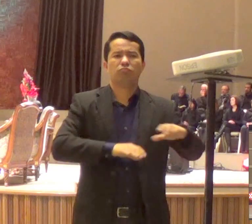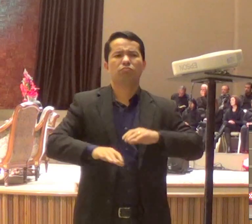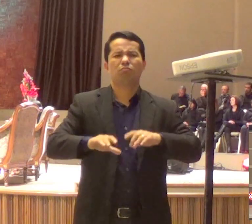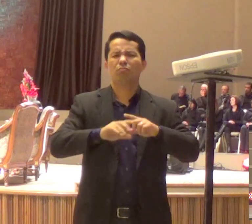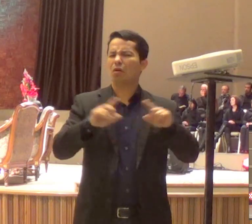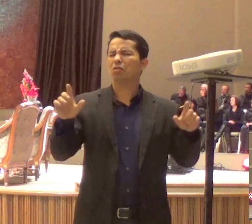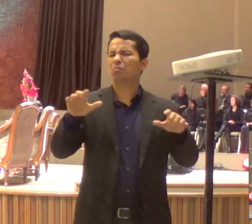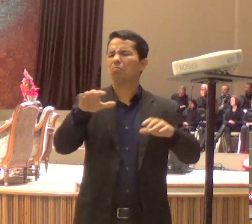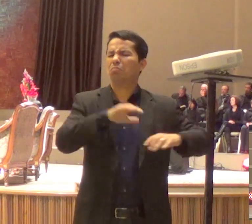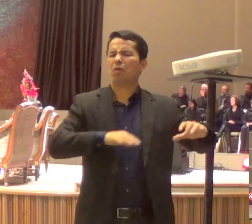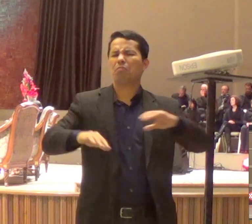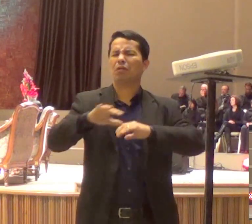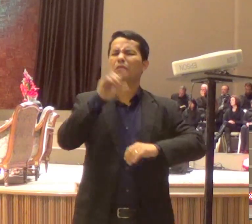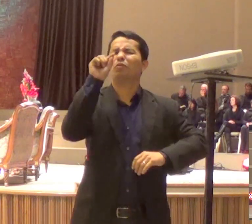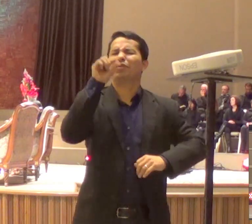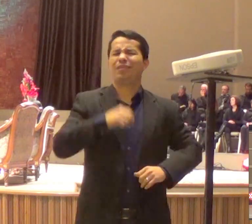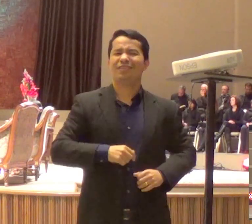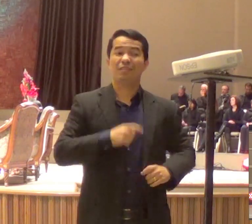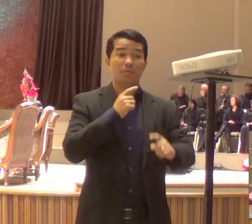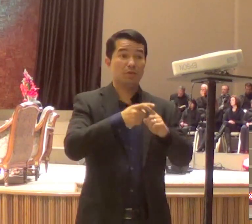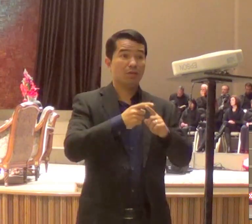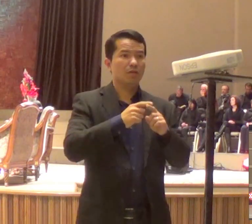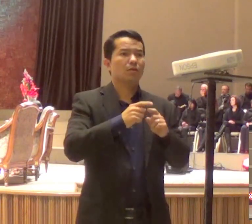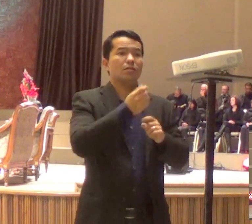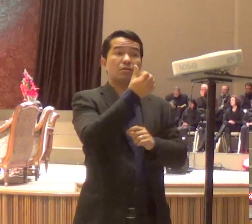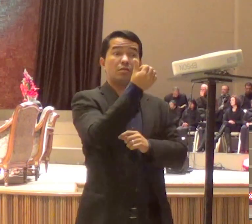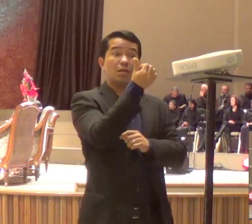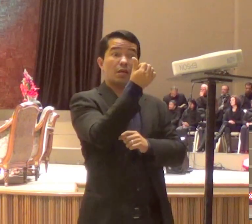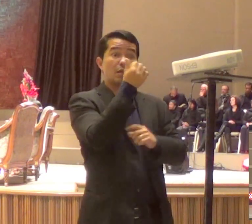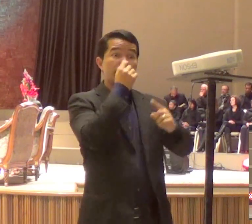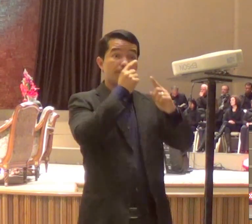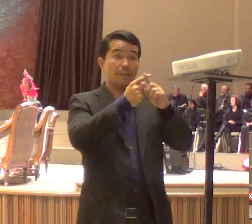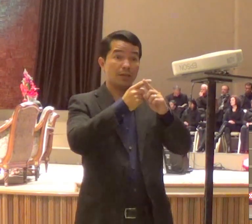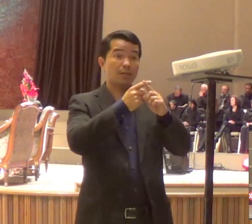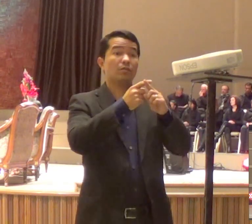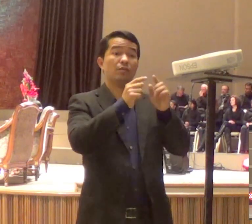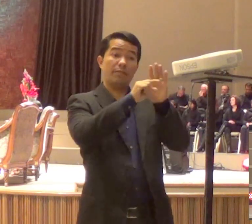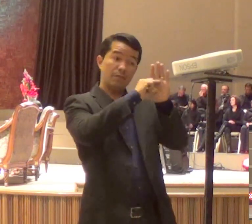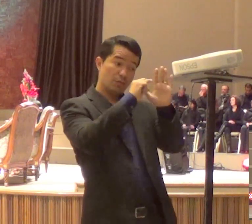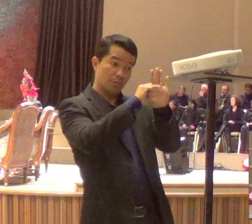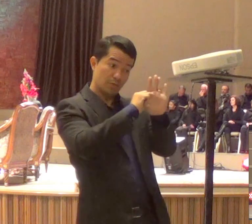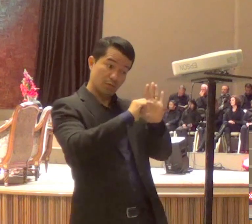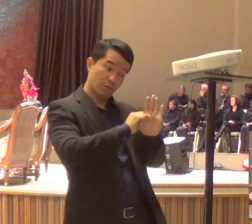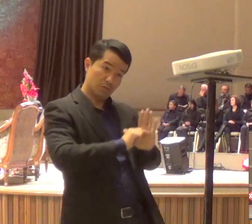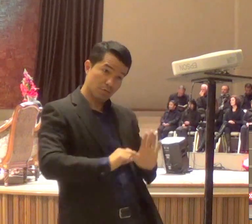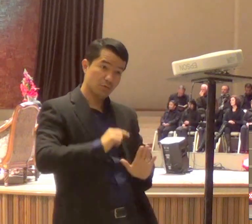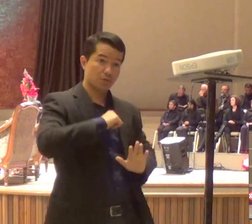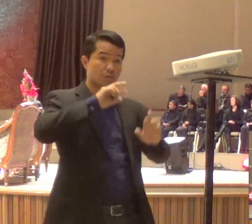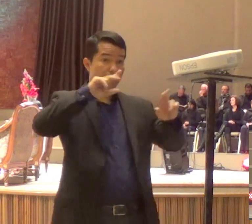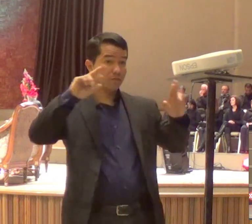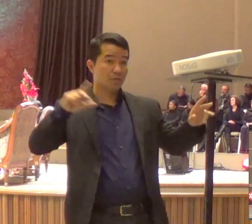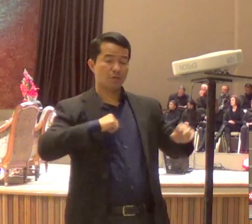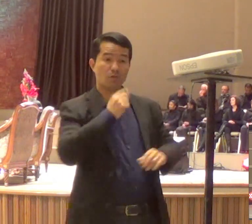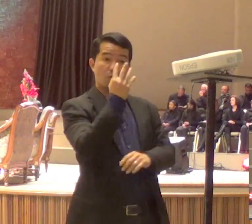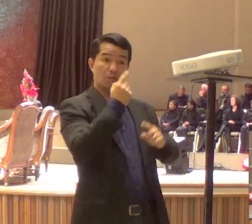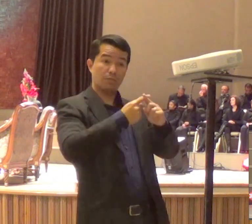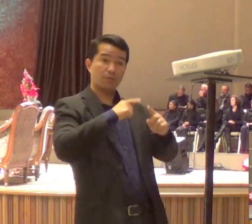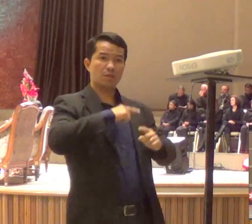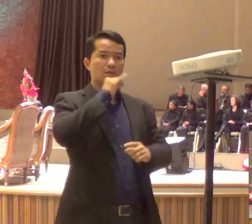versículos, ele fala quatro vezes da necessidade de preparo, e a gente então estudou sobre essa necessidade de